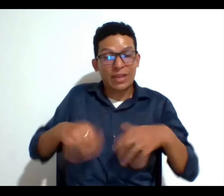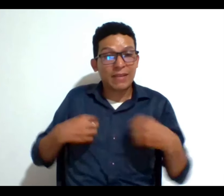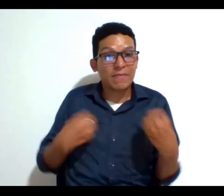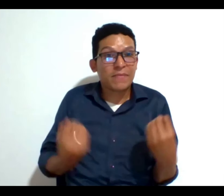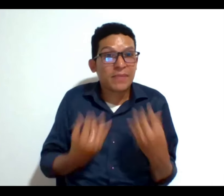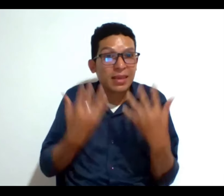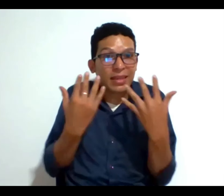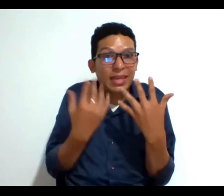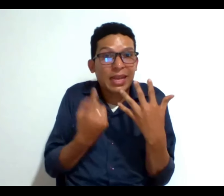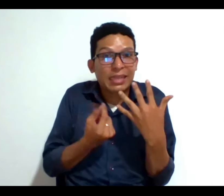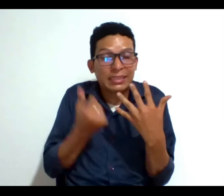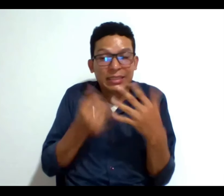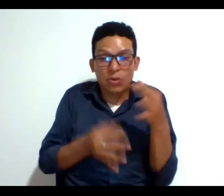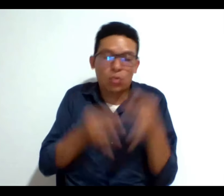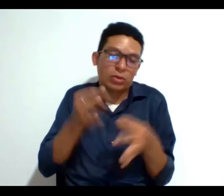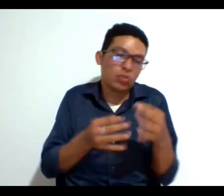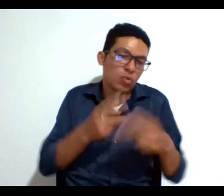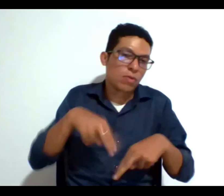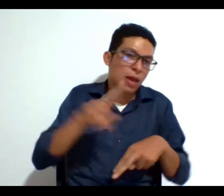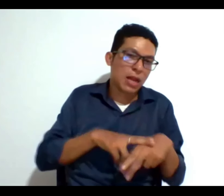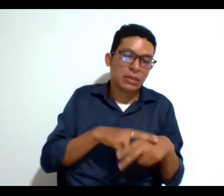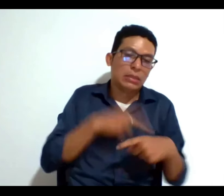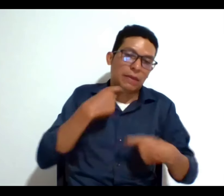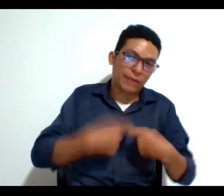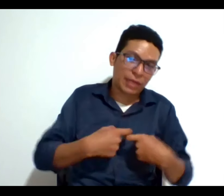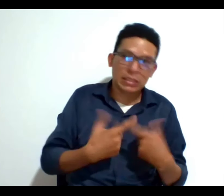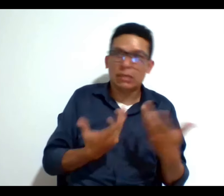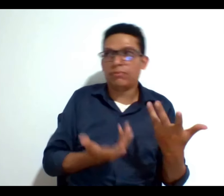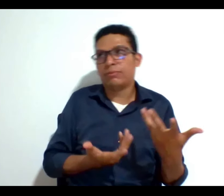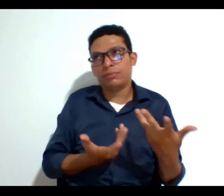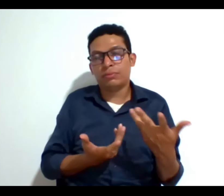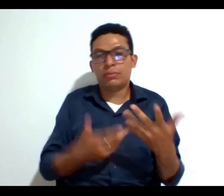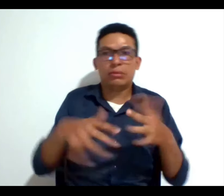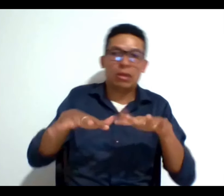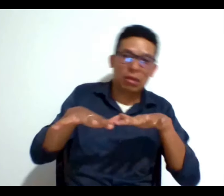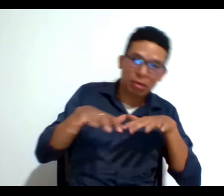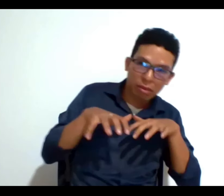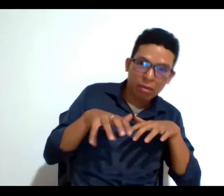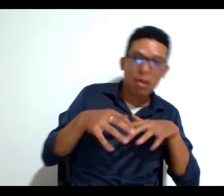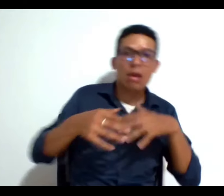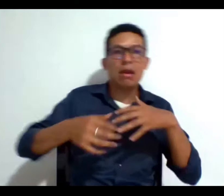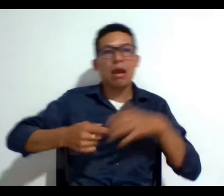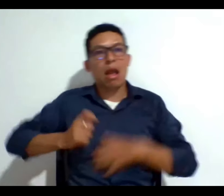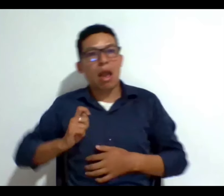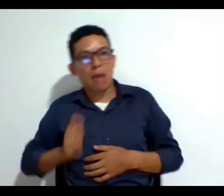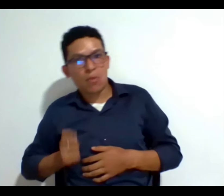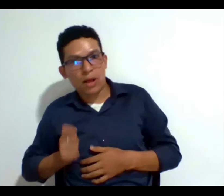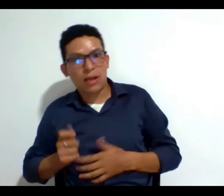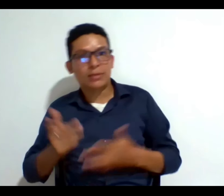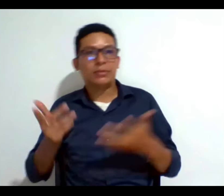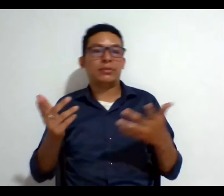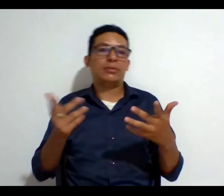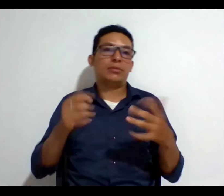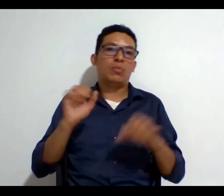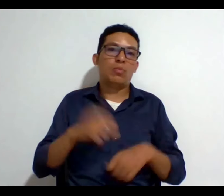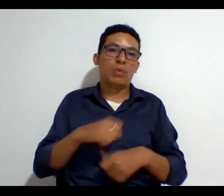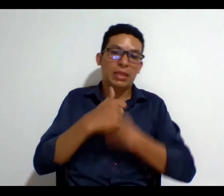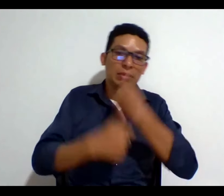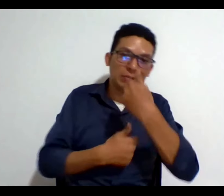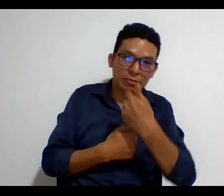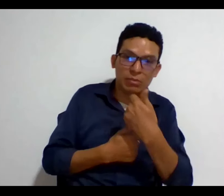es complejo tener que lidiar con quizás ajogados que puedan asesorarte